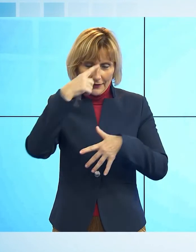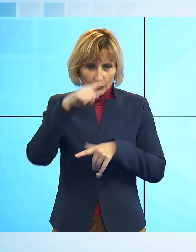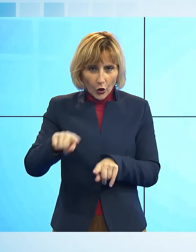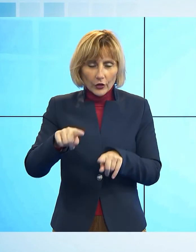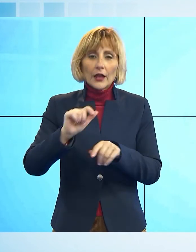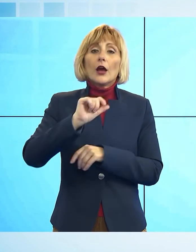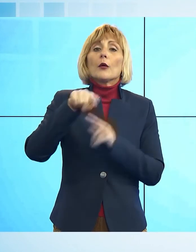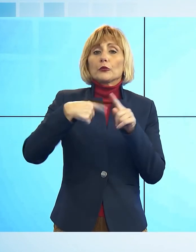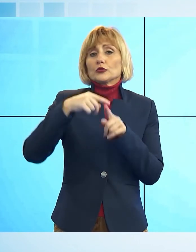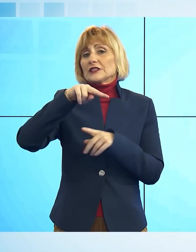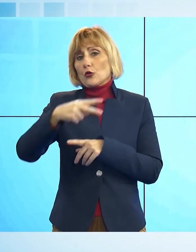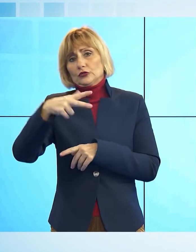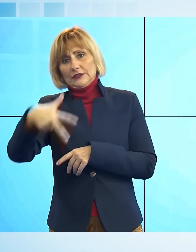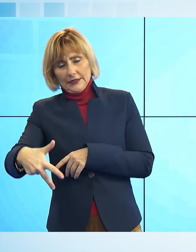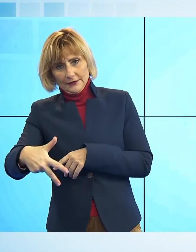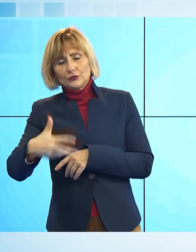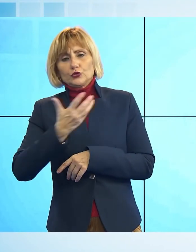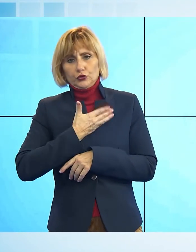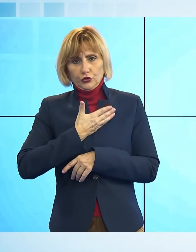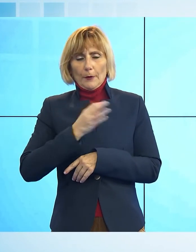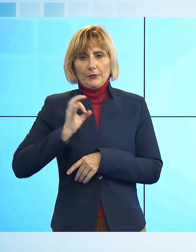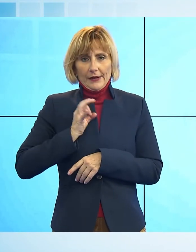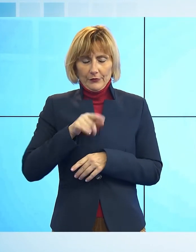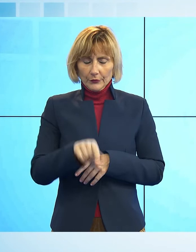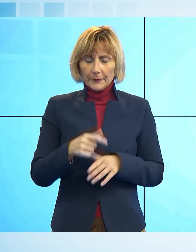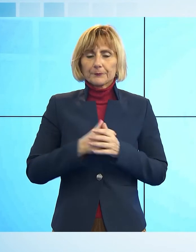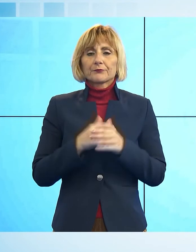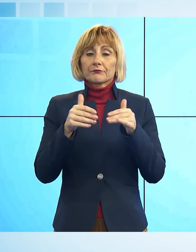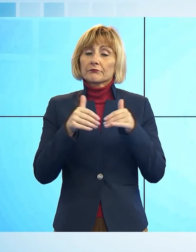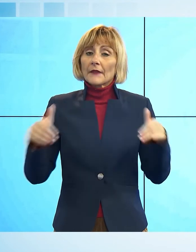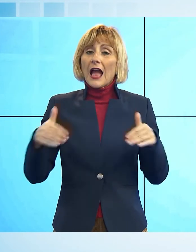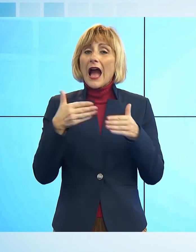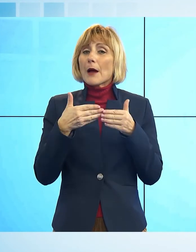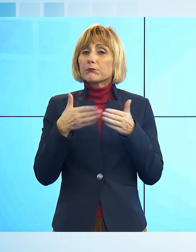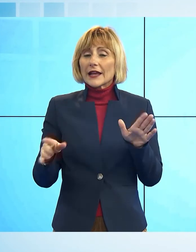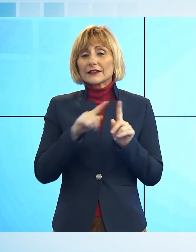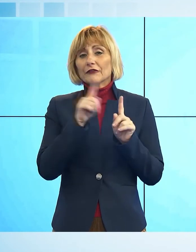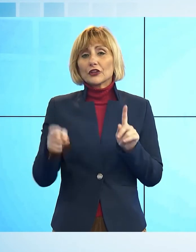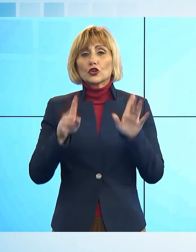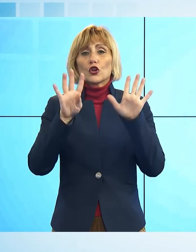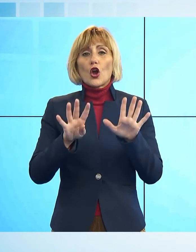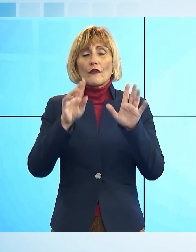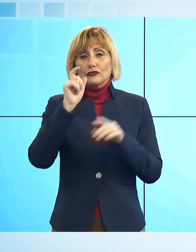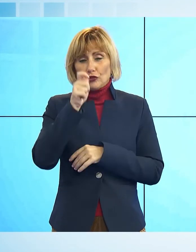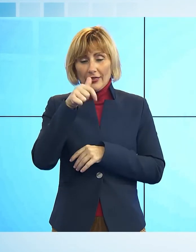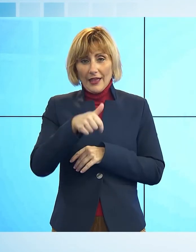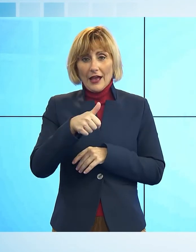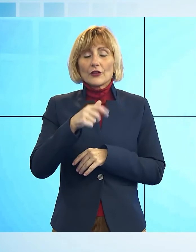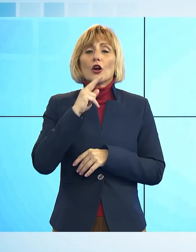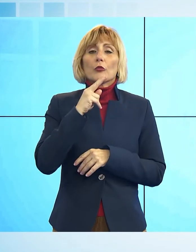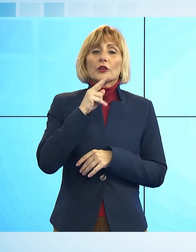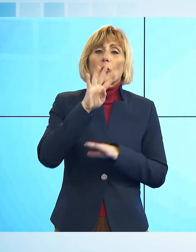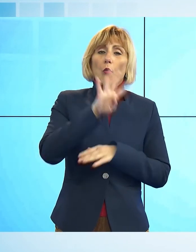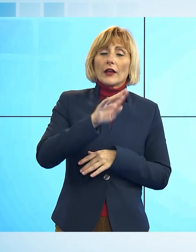secondo e terzo premio. L'esposizione dei presepi resterà aperta fino al 9 gennaio, il venerdì e il sabato, dalle 16 alle 19, la